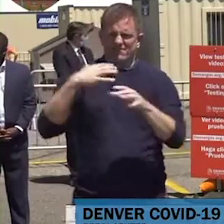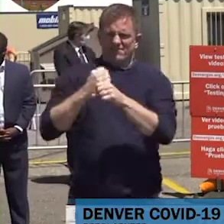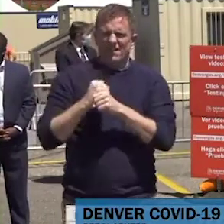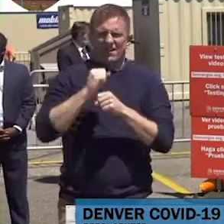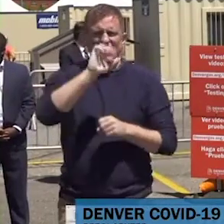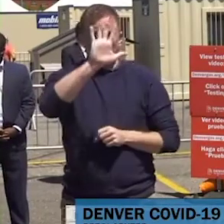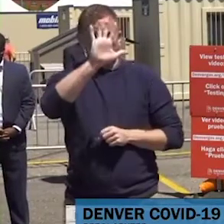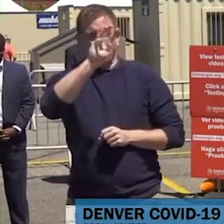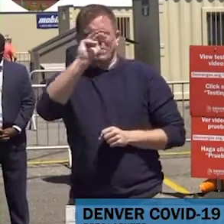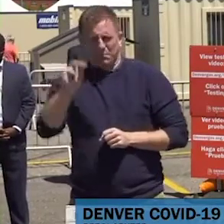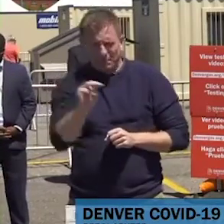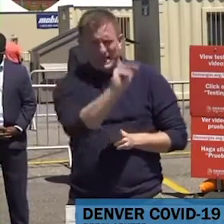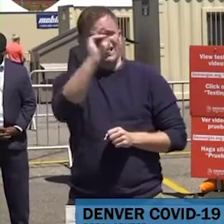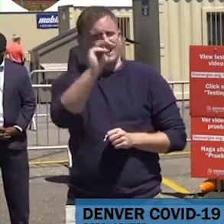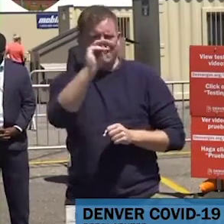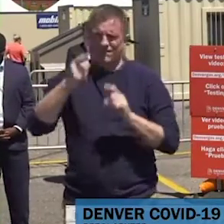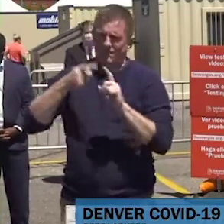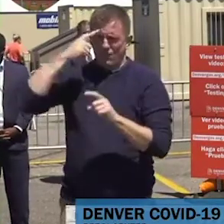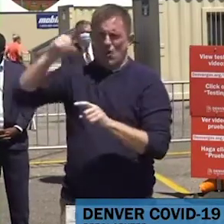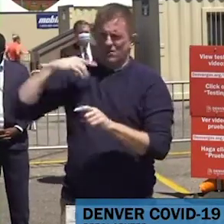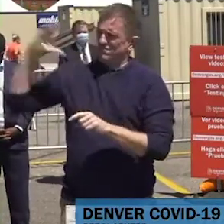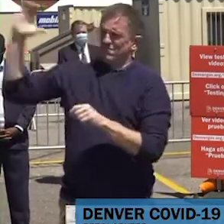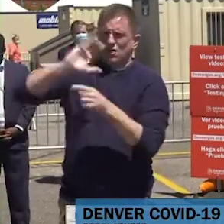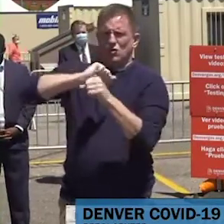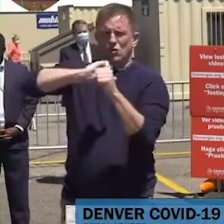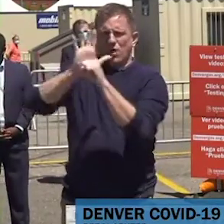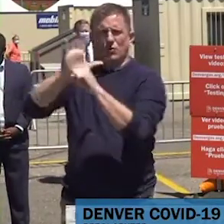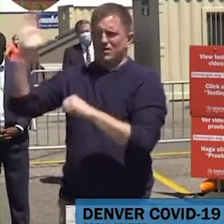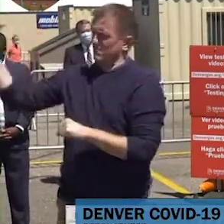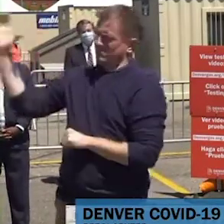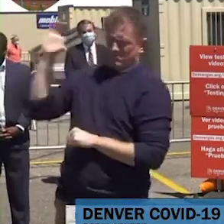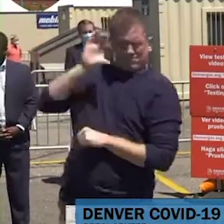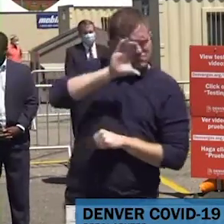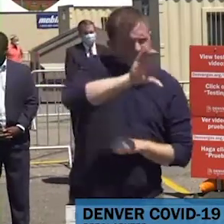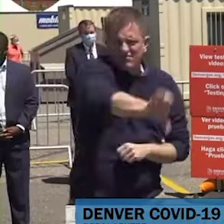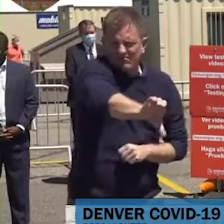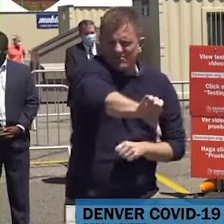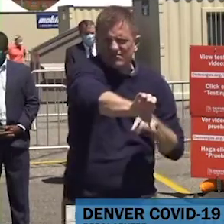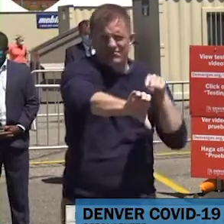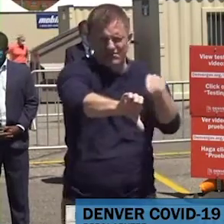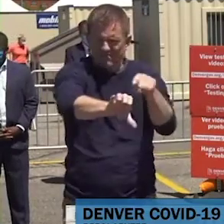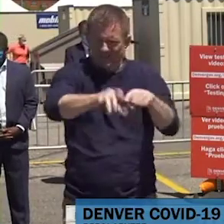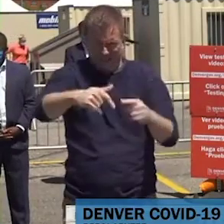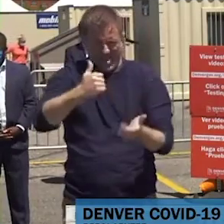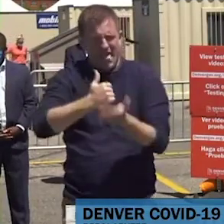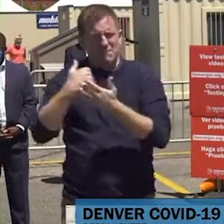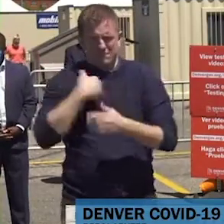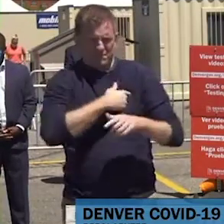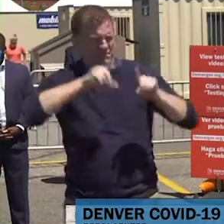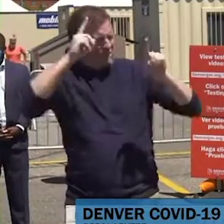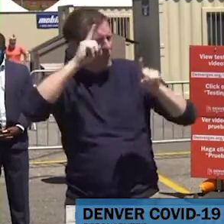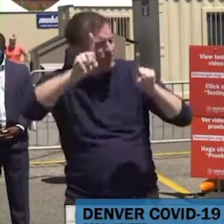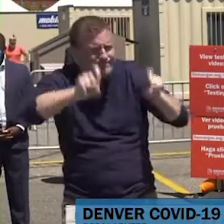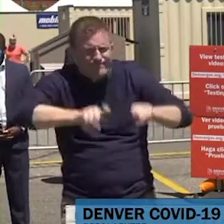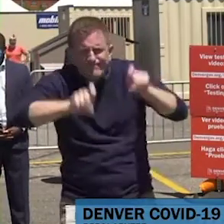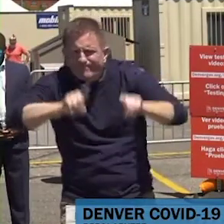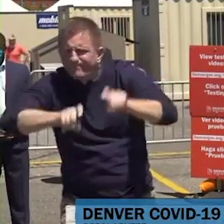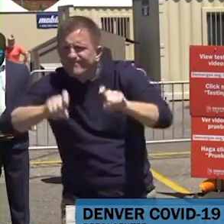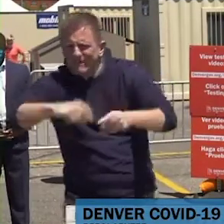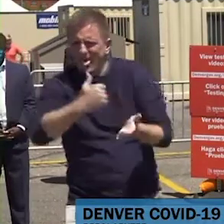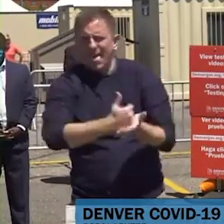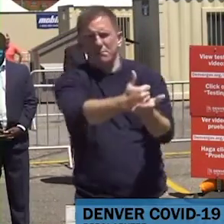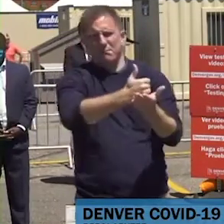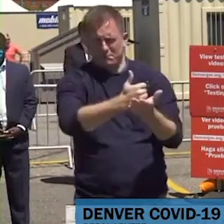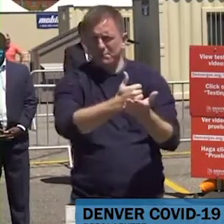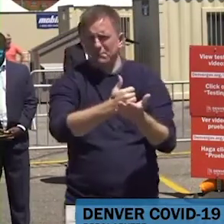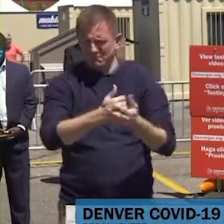alivio de emergencia del Acta Cares para aumentar, entre otras necesidades de salud pública, nuestra capacidad de